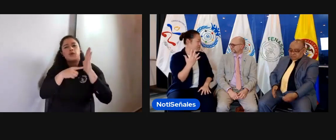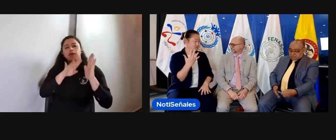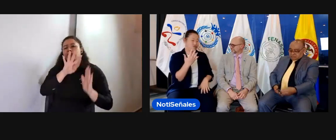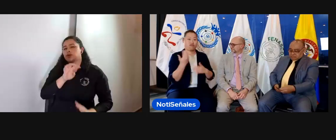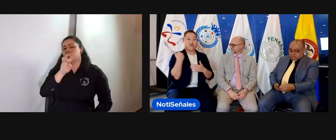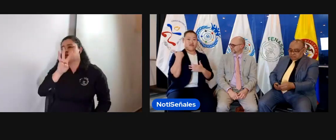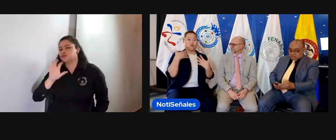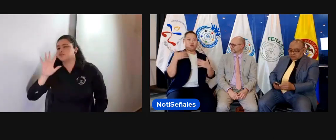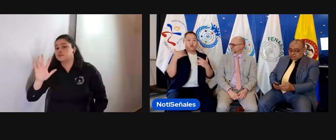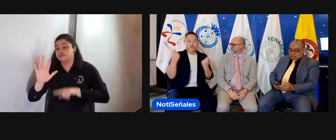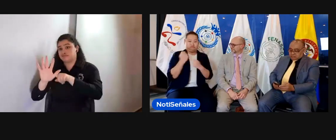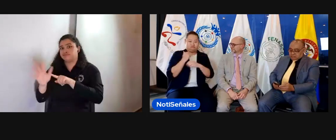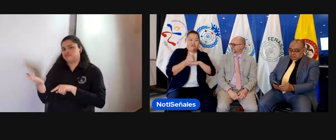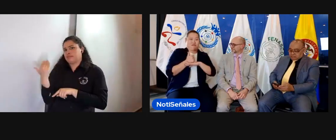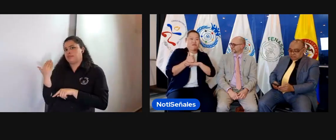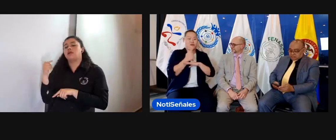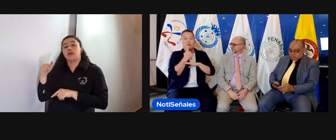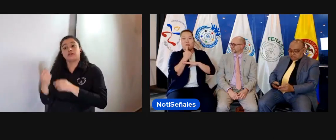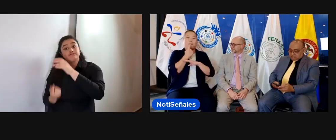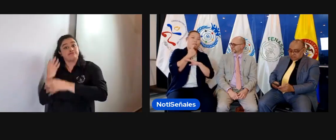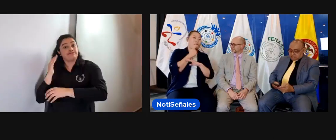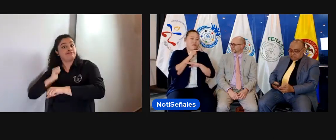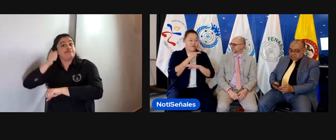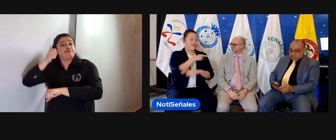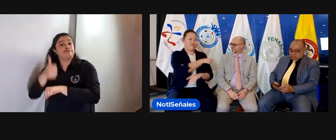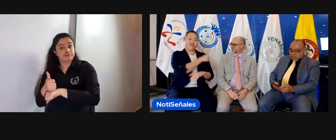hecho, la sección de jóvenes salió en el año 95, ¿no?